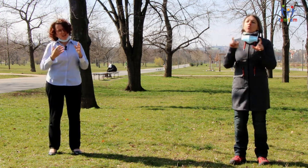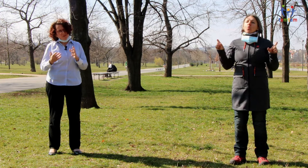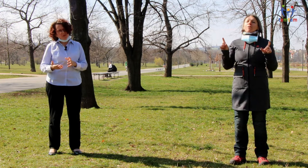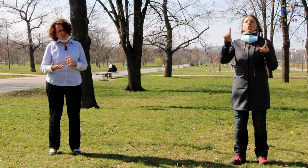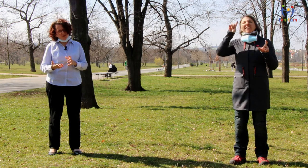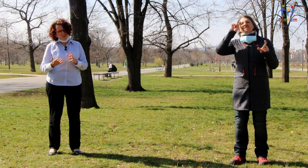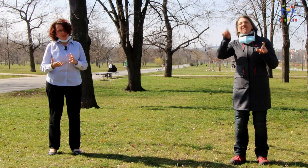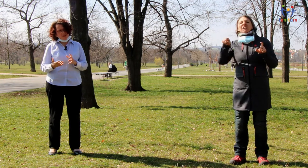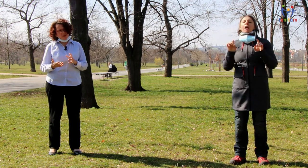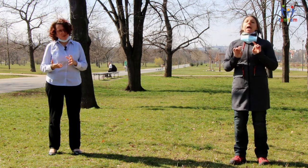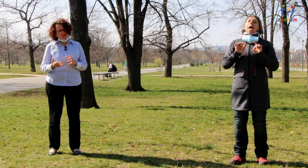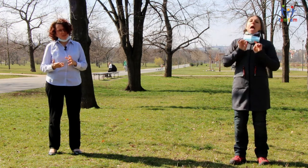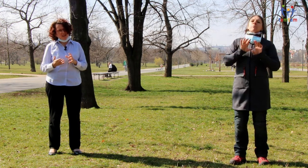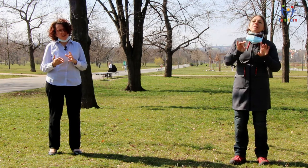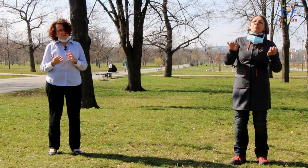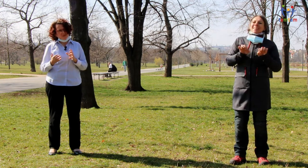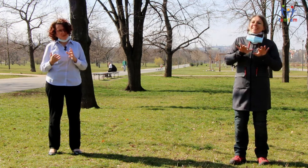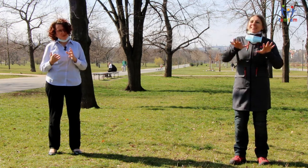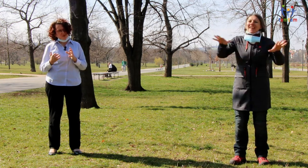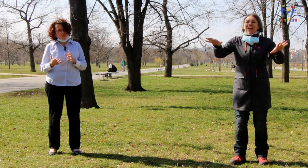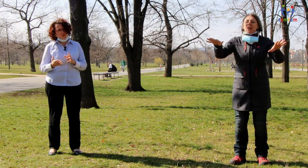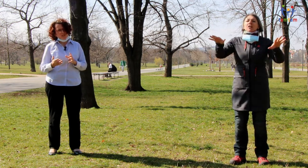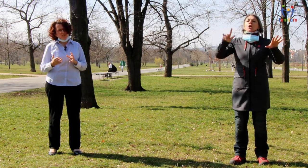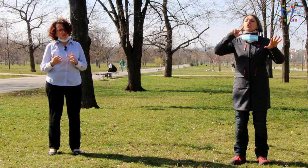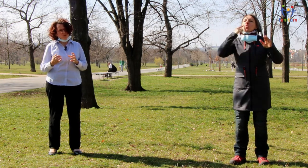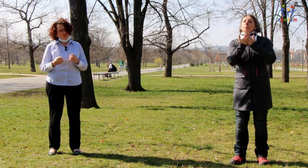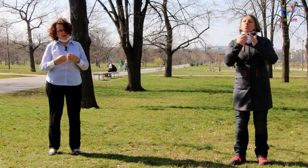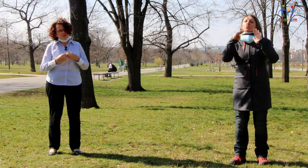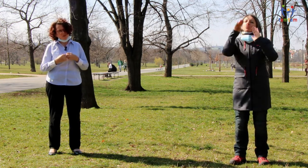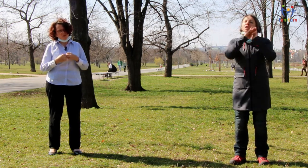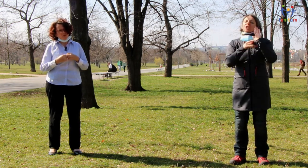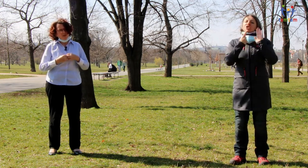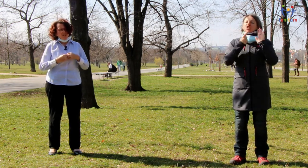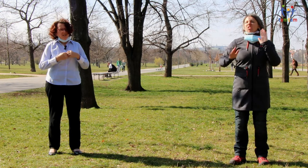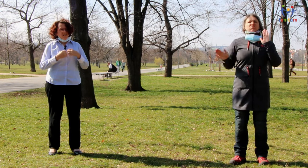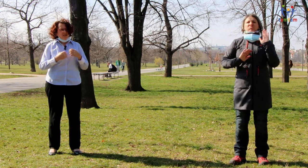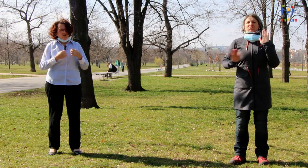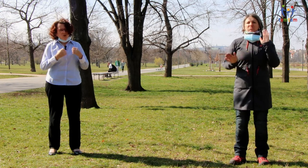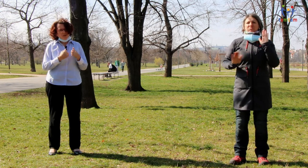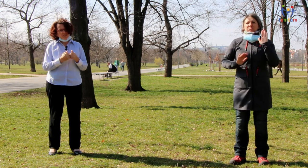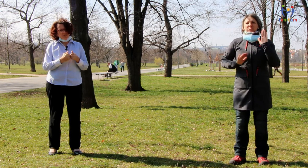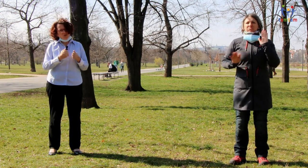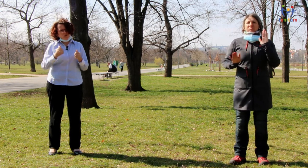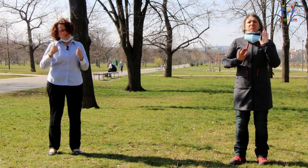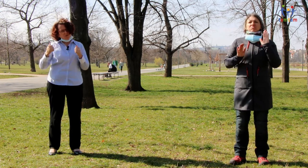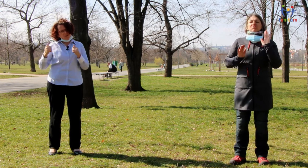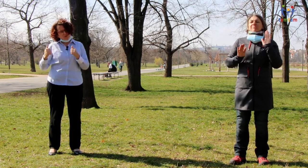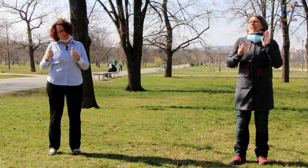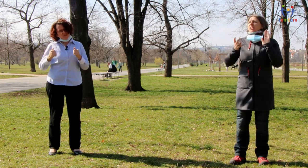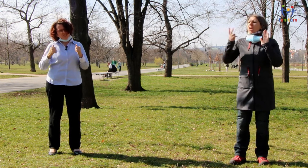epidemiologická doporučení jdou směrem k tomu omezit kontakt mezi